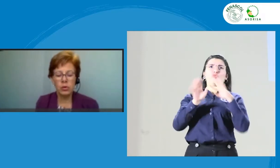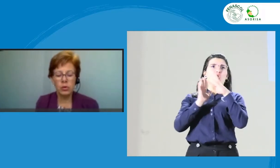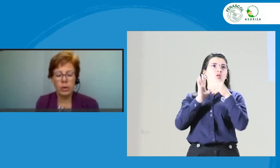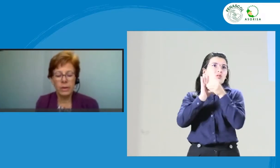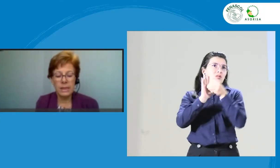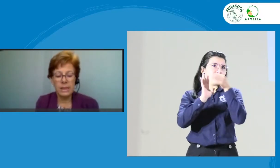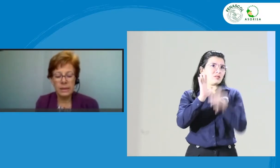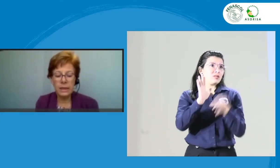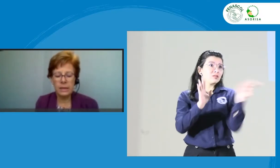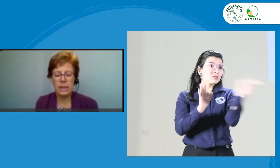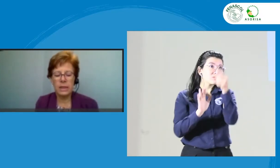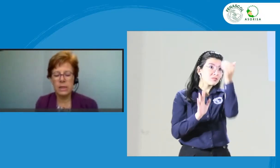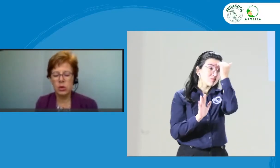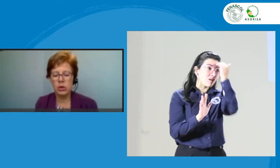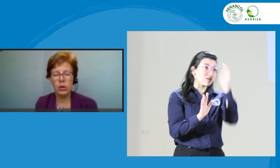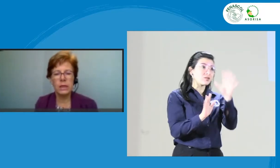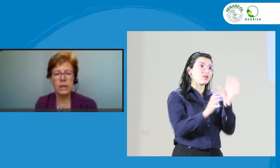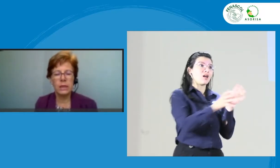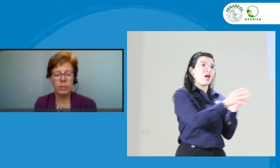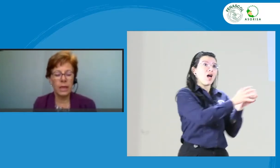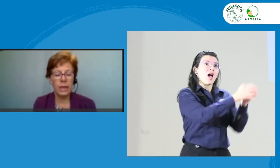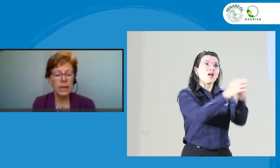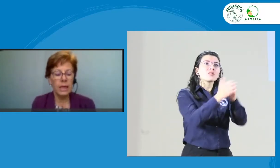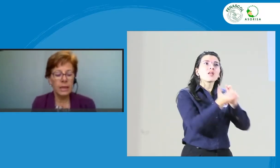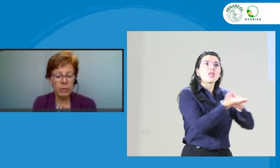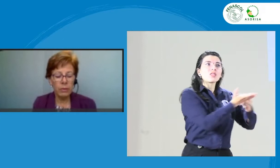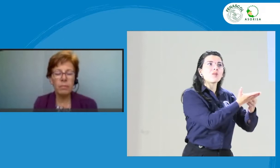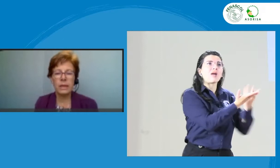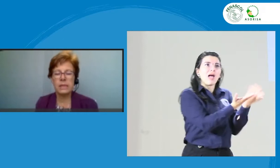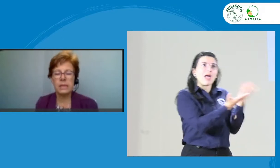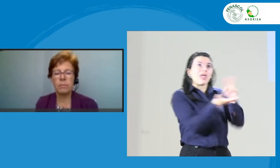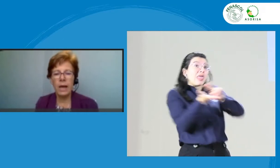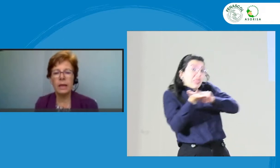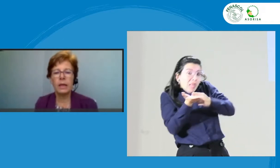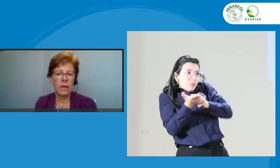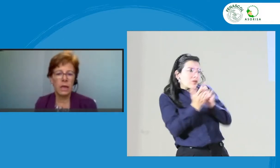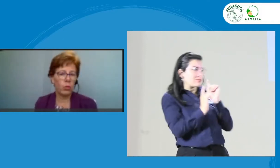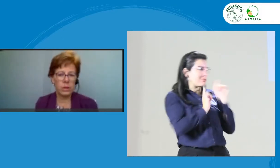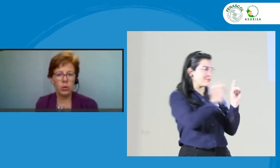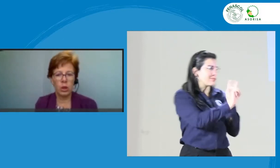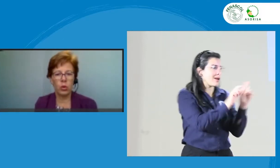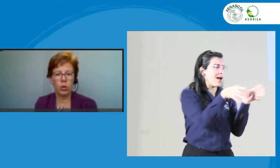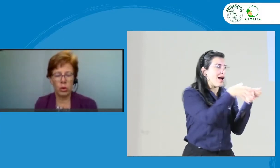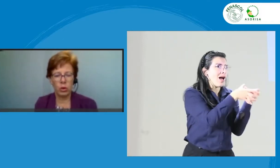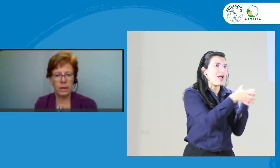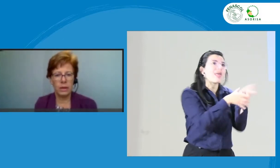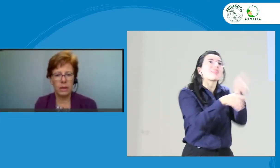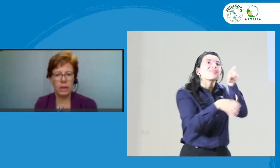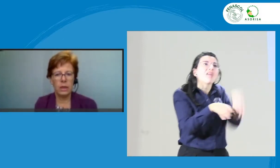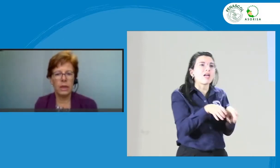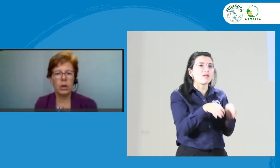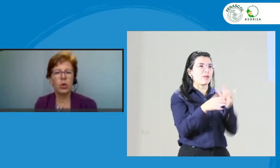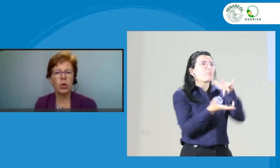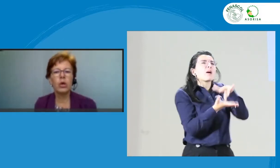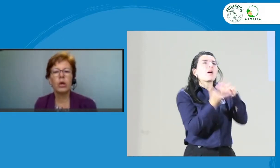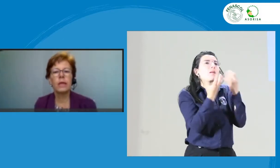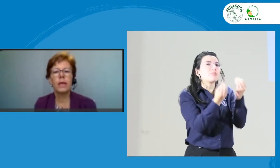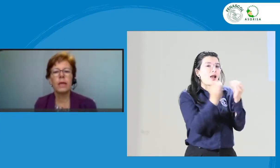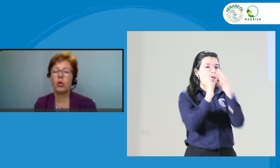o representantes de las asociaciones de intérpretes deben participar en la elaboración del código de ética. El código de ética no